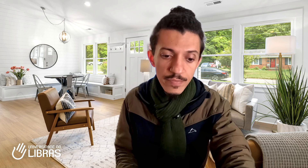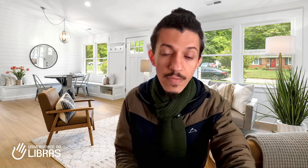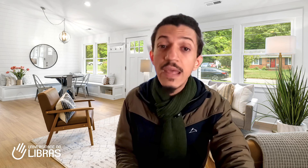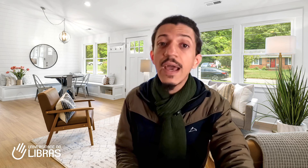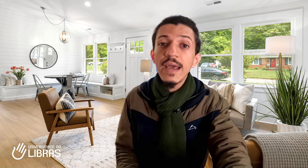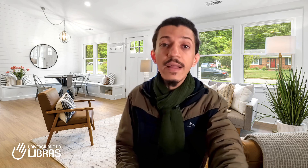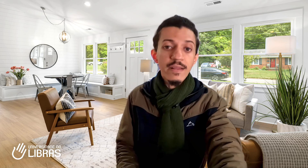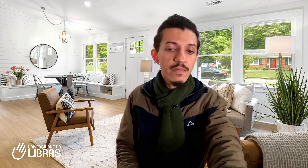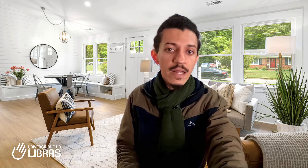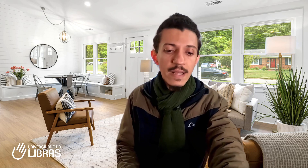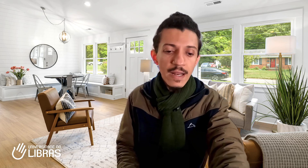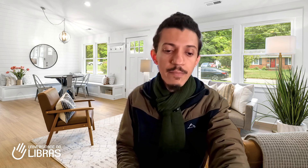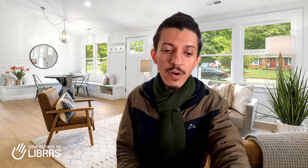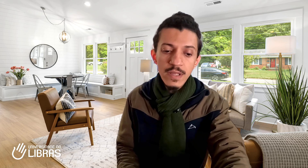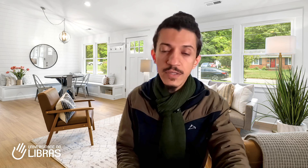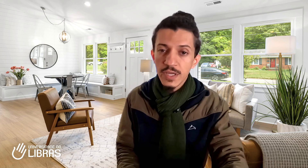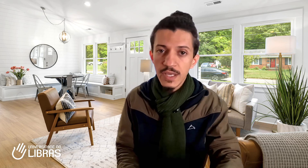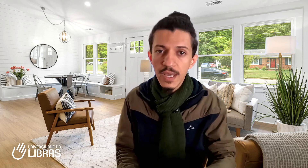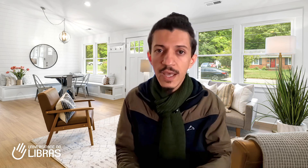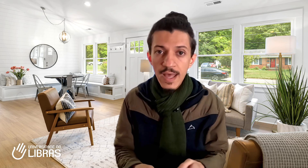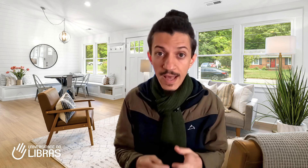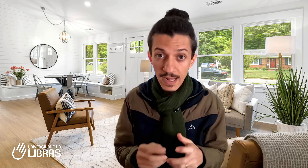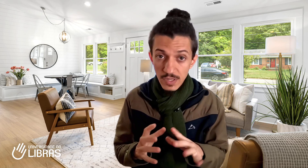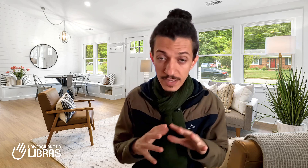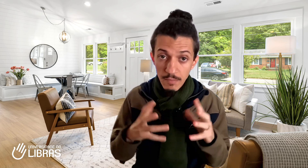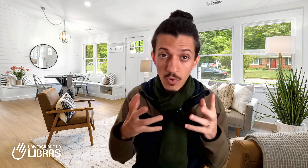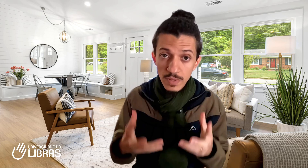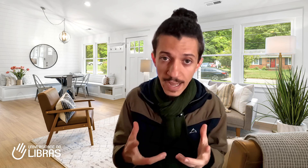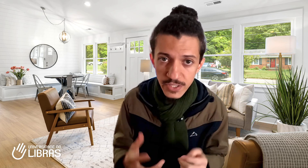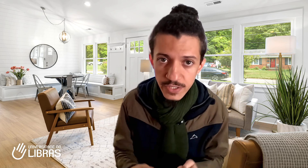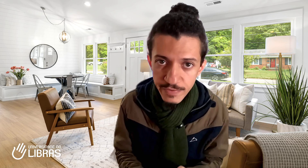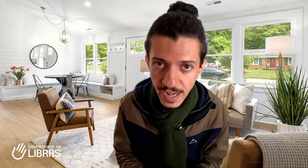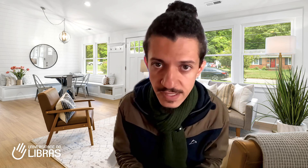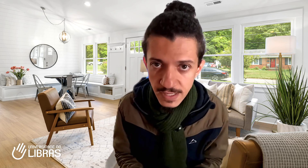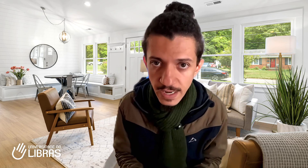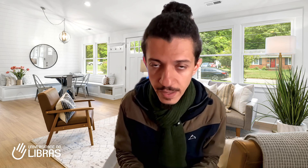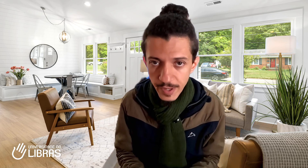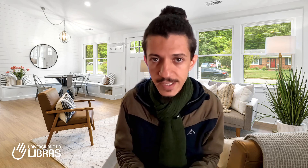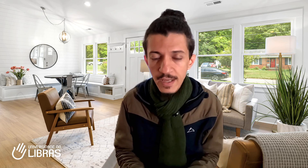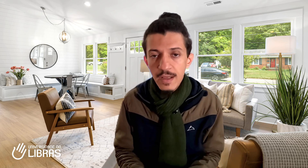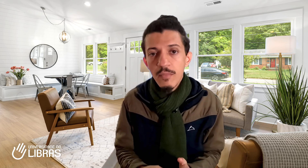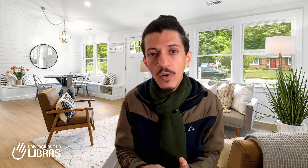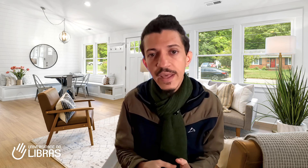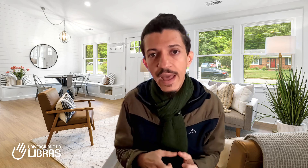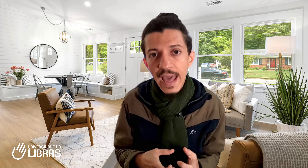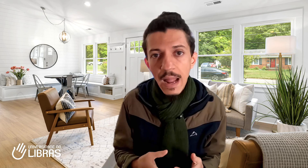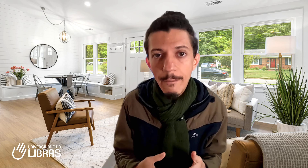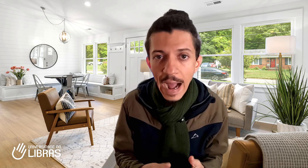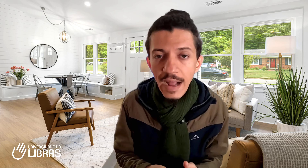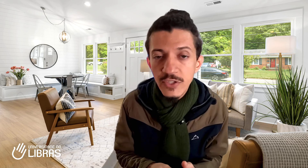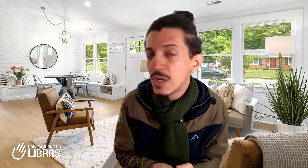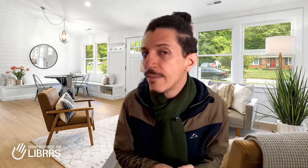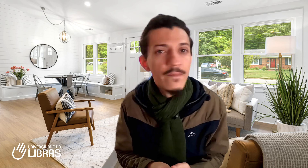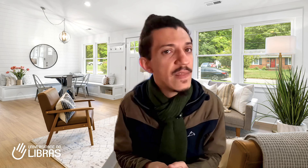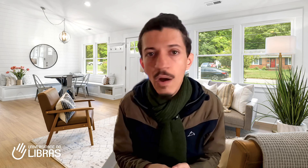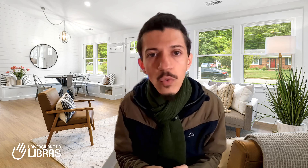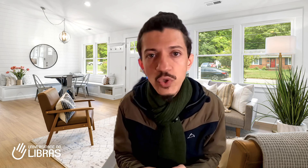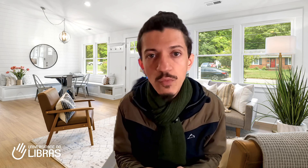E aí tem um detalhe importante aqui, relacionado à montagem de frases na Libras, porque ela parte não de uma